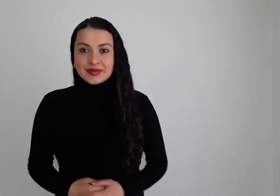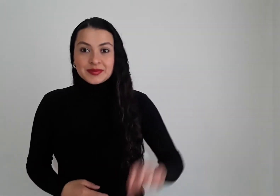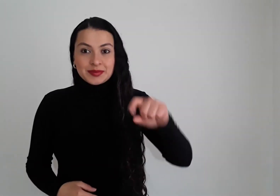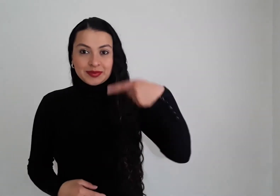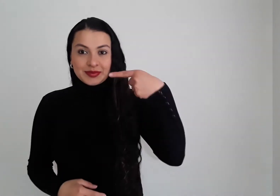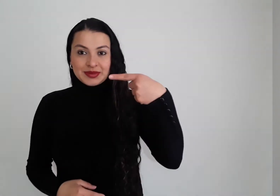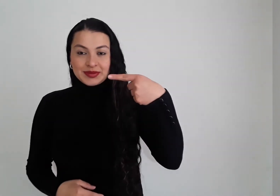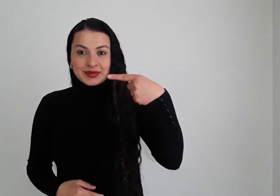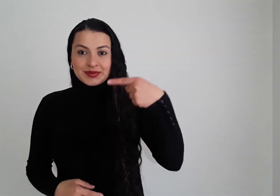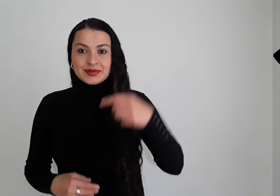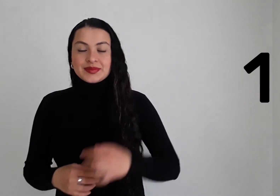Primero